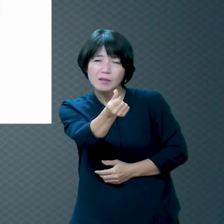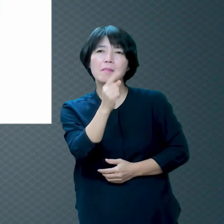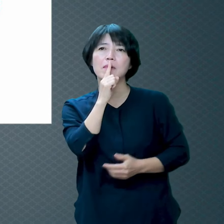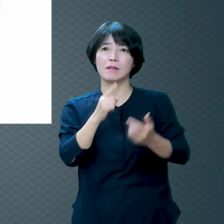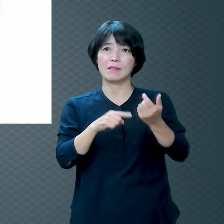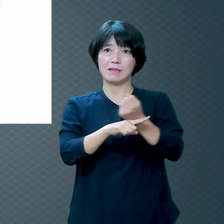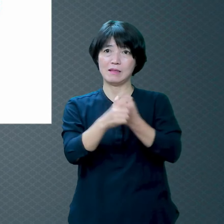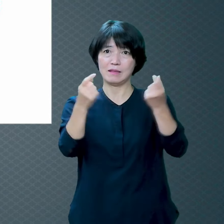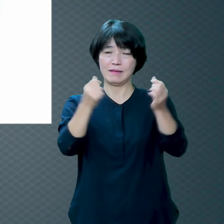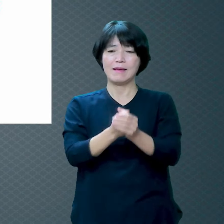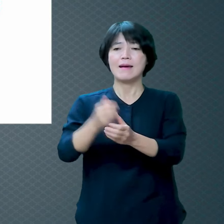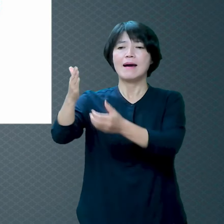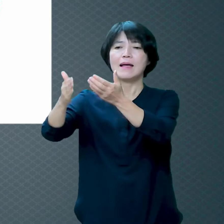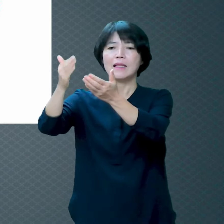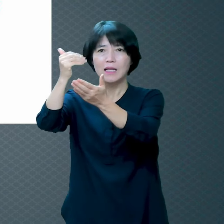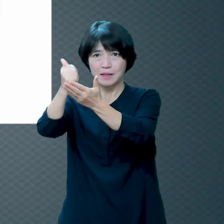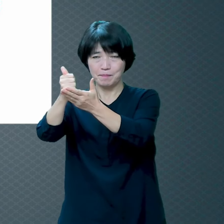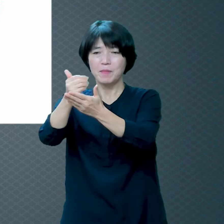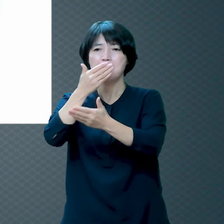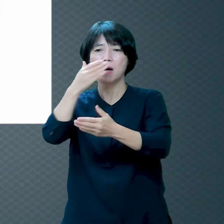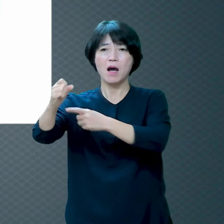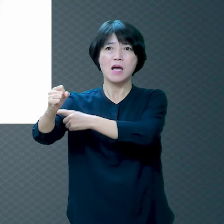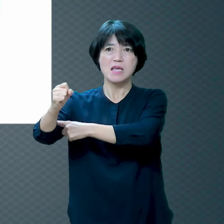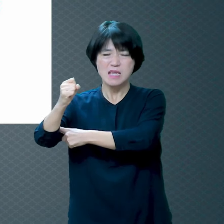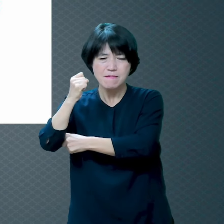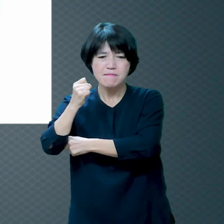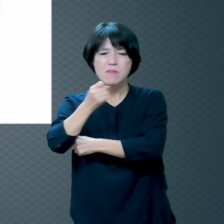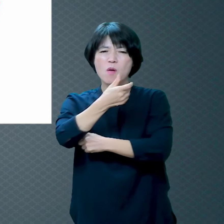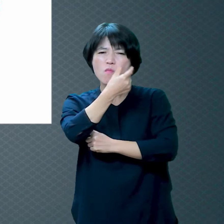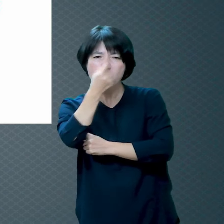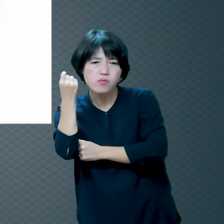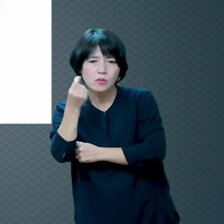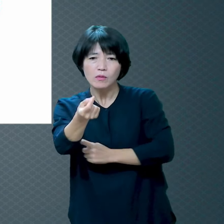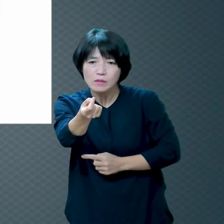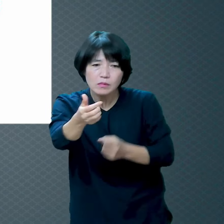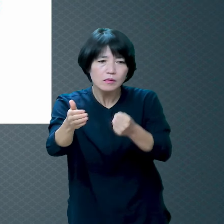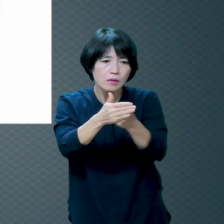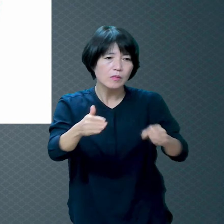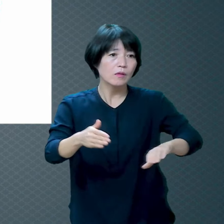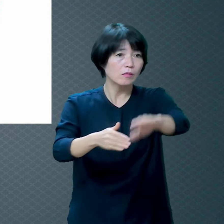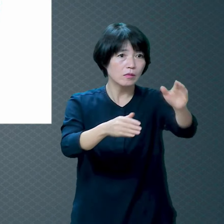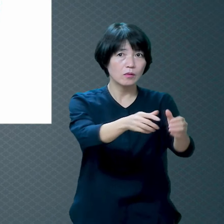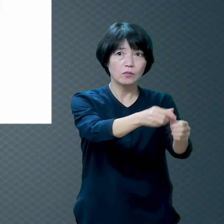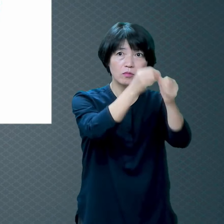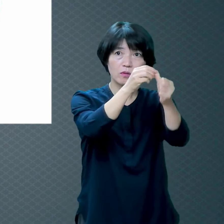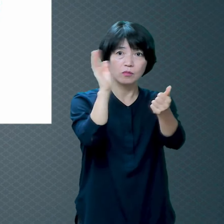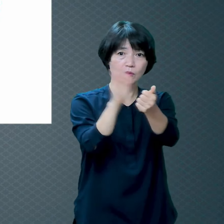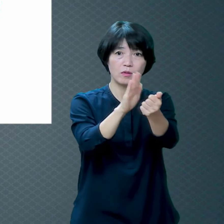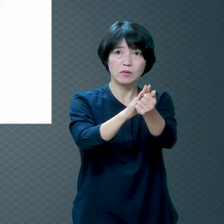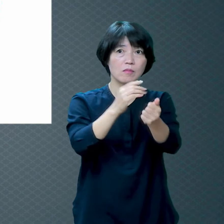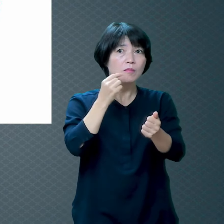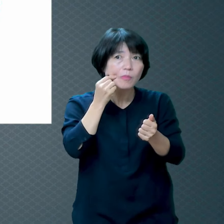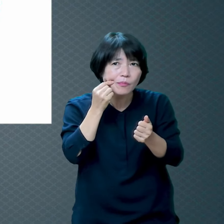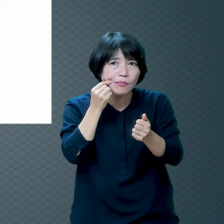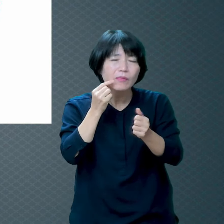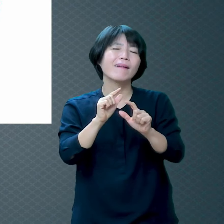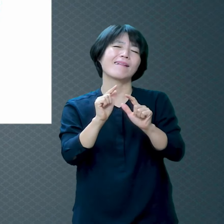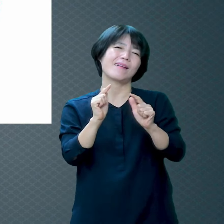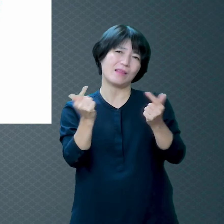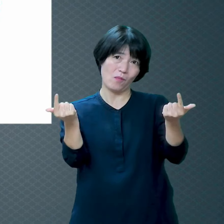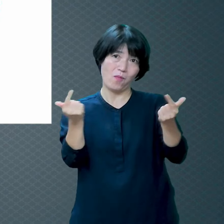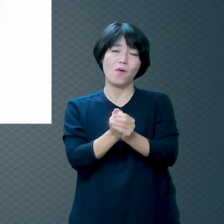적어서 우리를 구원 못하는 거냐 아니다 그 말이에요 그리고 귀가